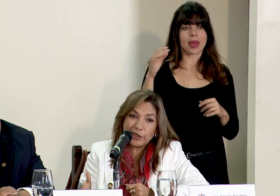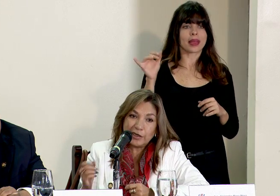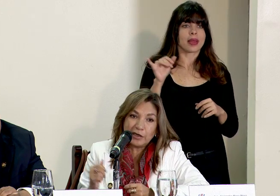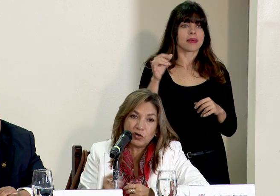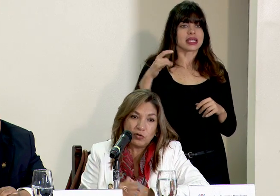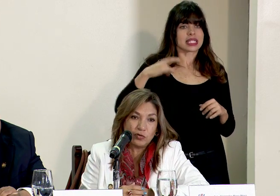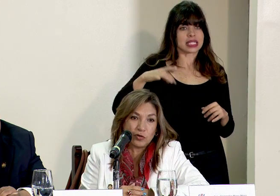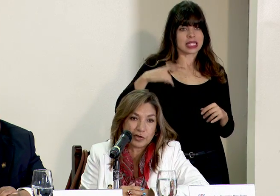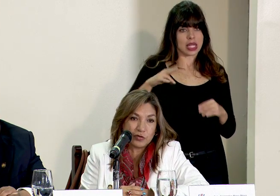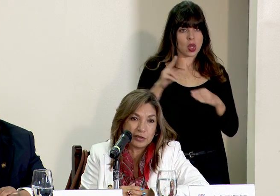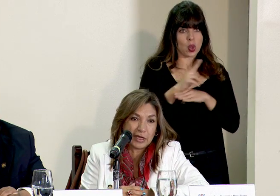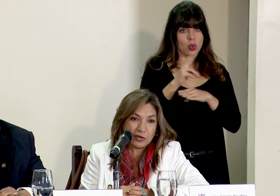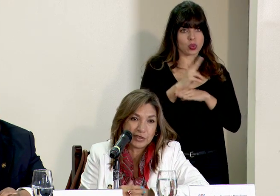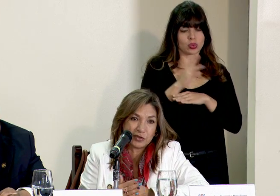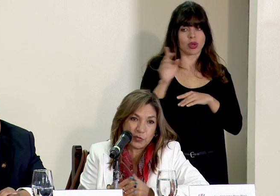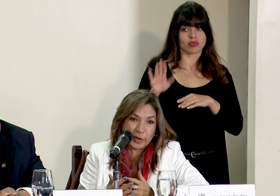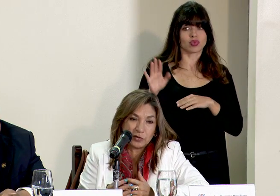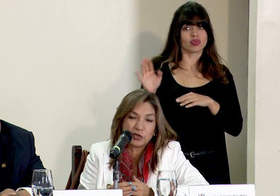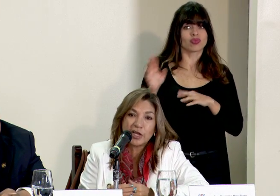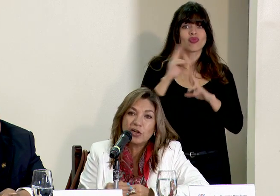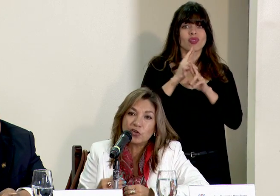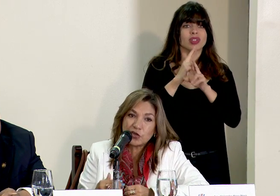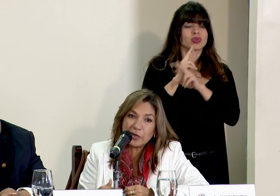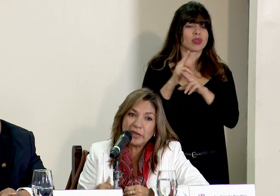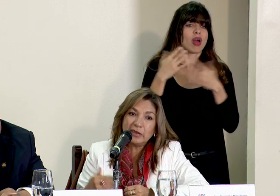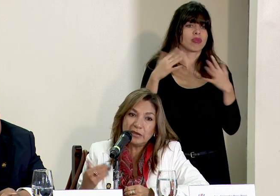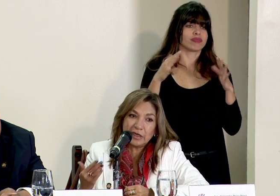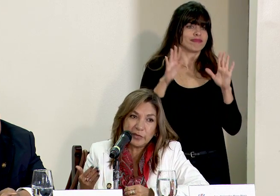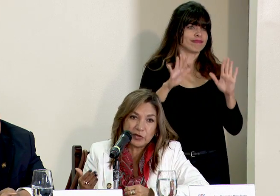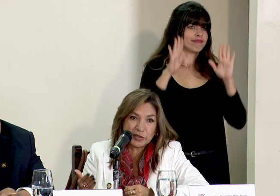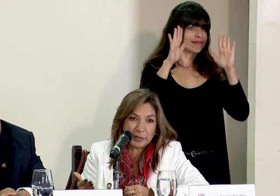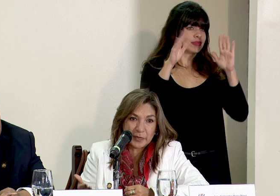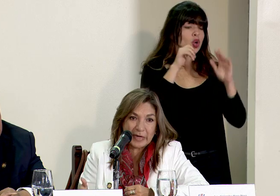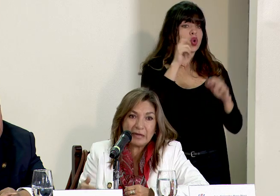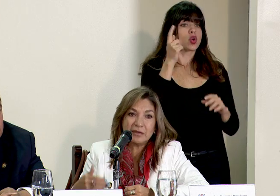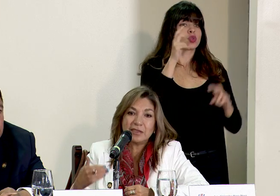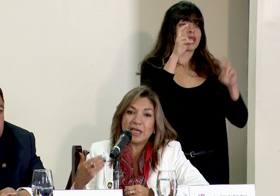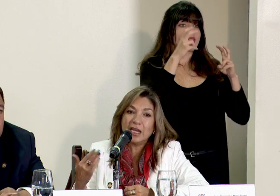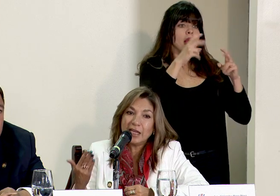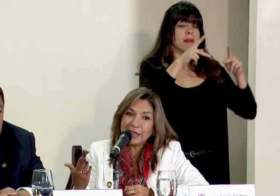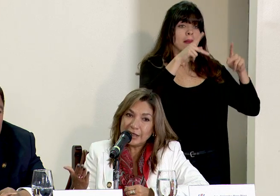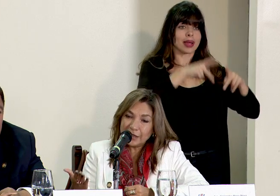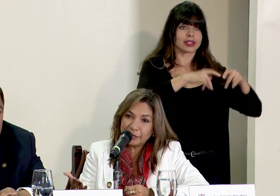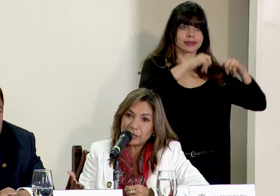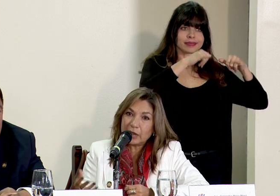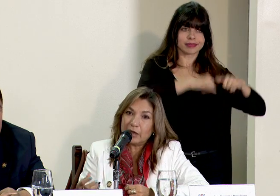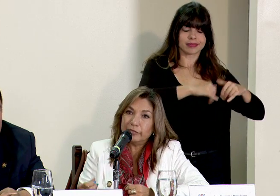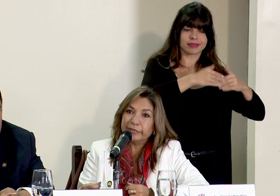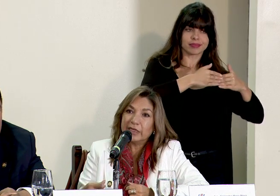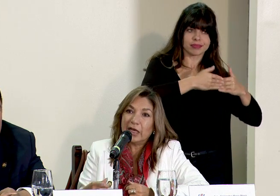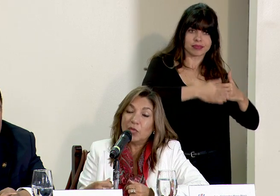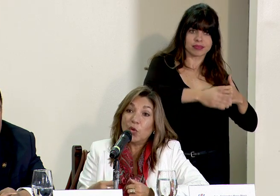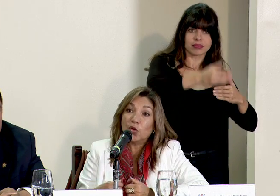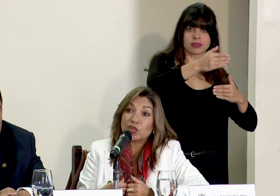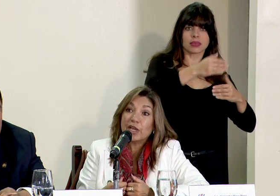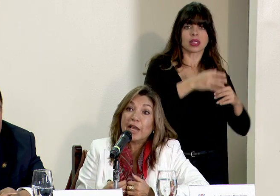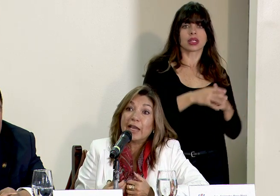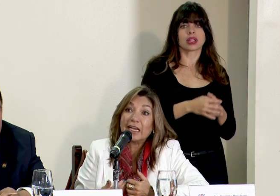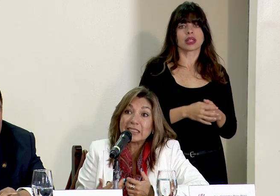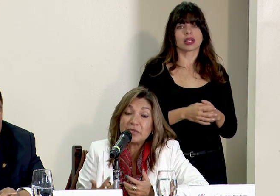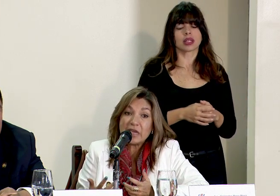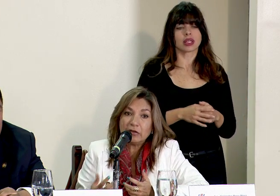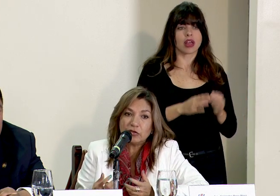como Chile con unos resultados estupendos no solamente en términos de permanencia y digamos